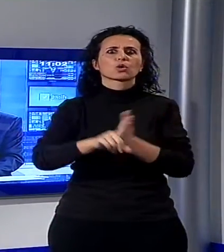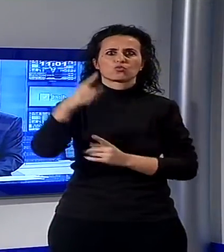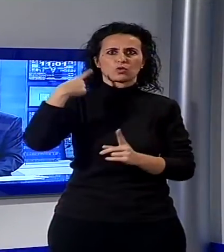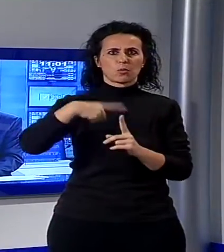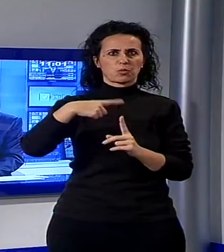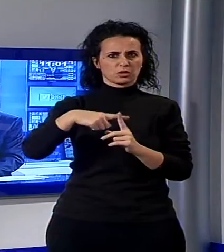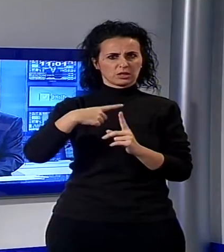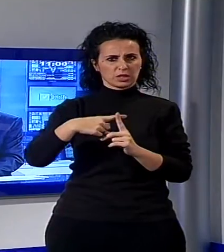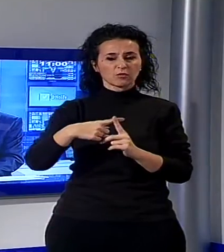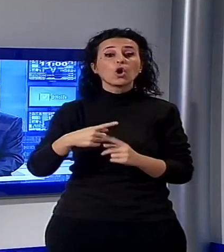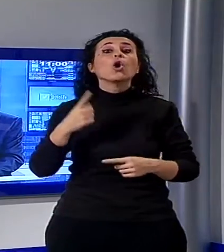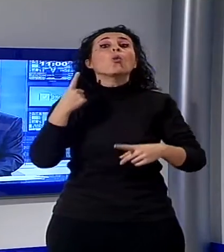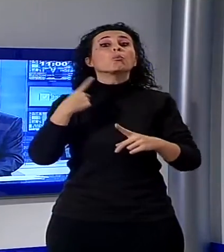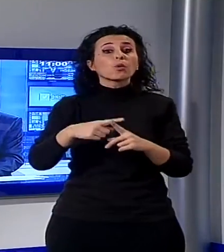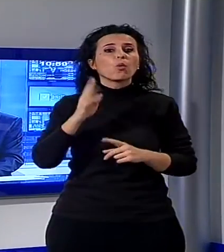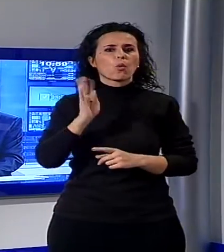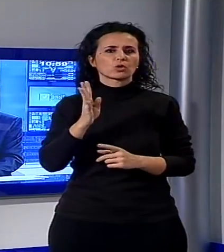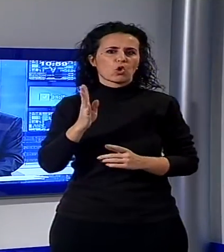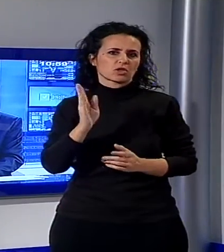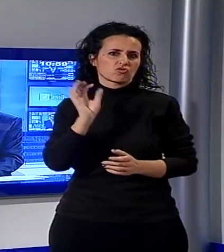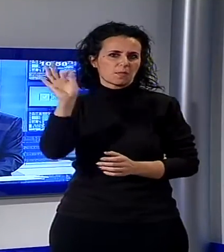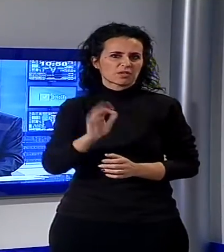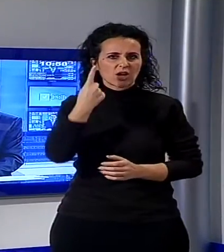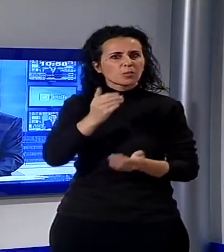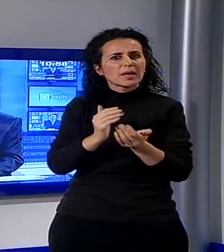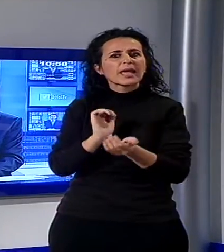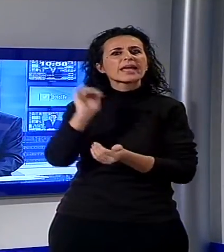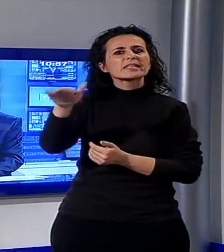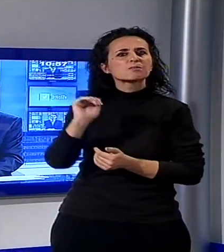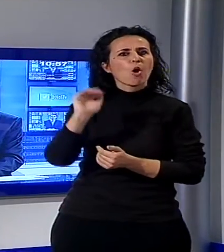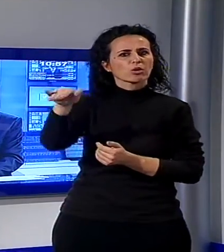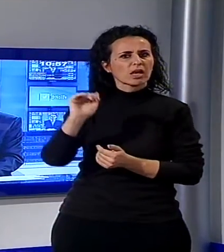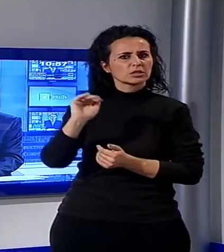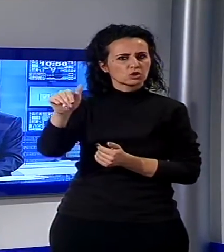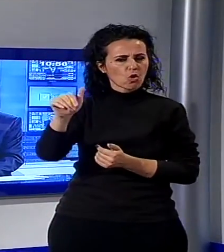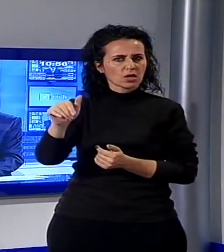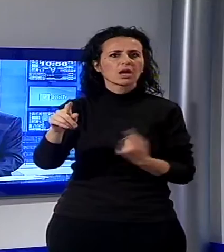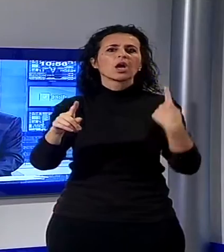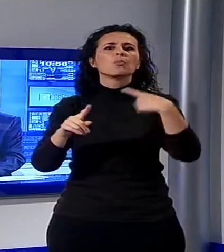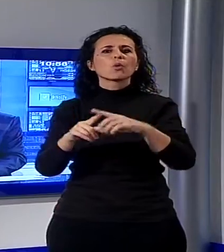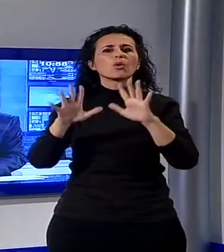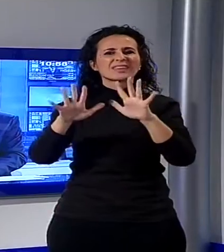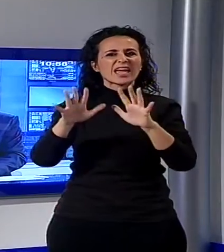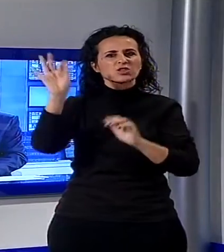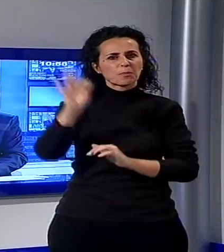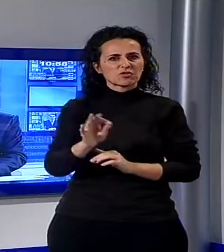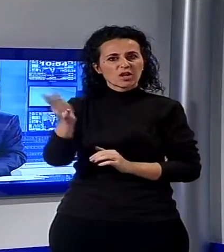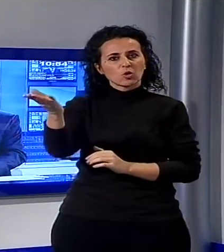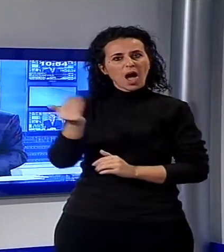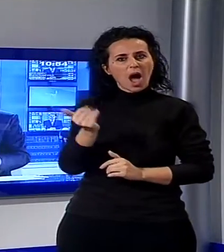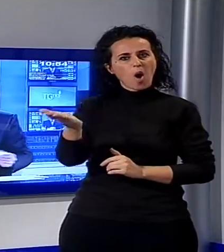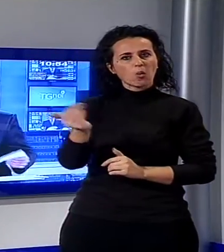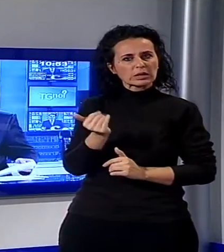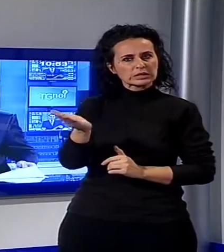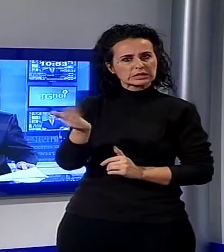del 14% per le esportazioni provinciali e una crescita del 10% degli acquisti